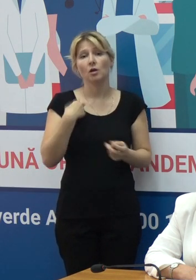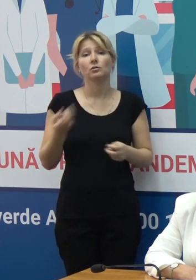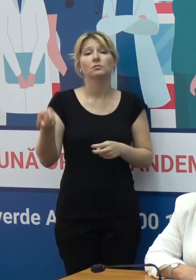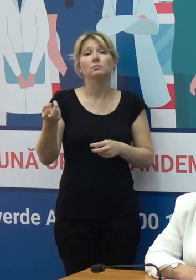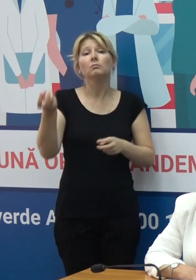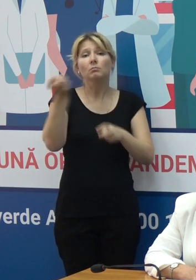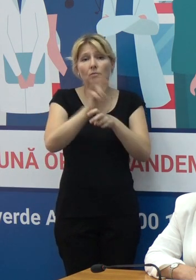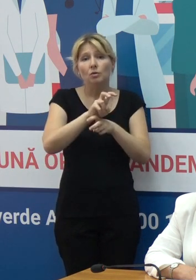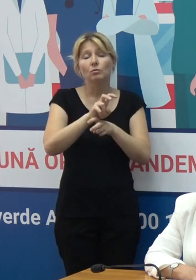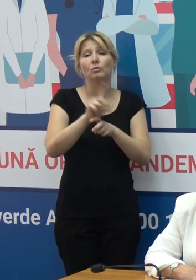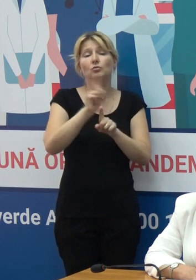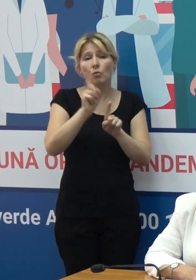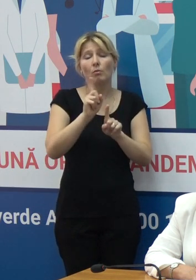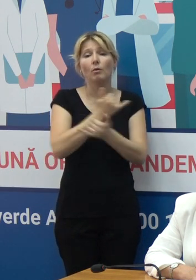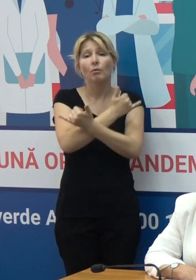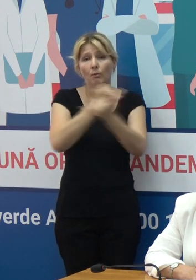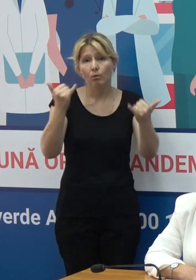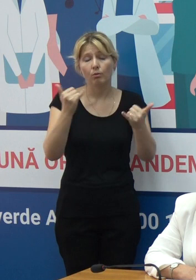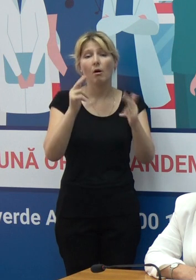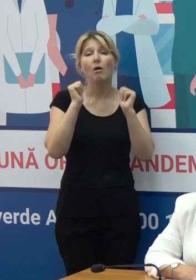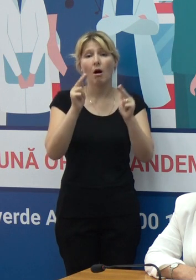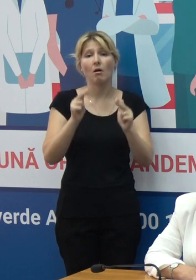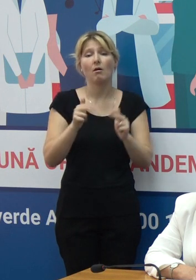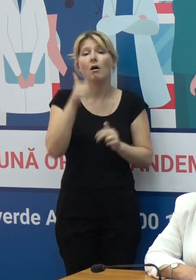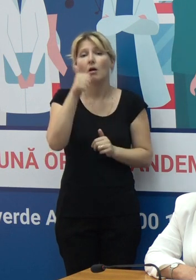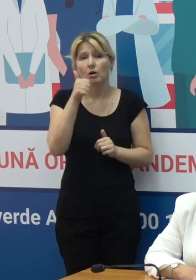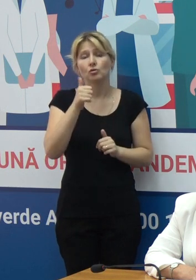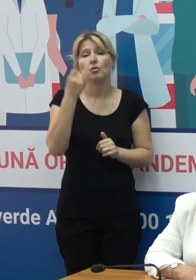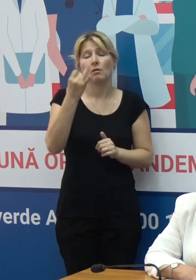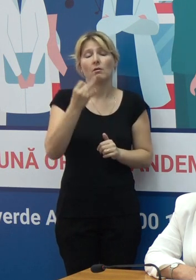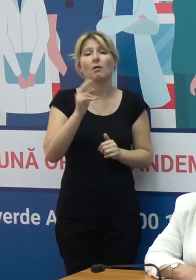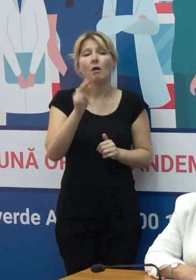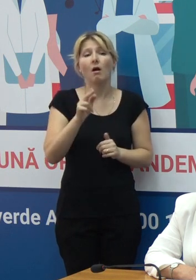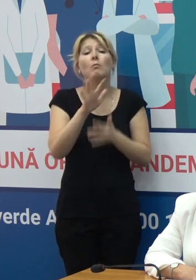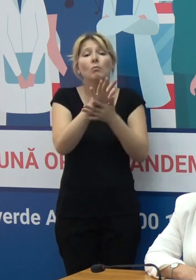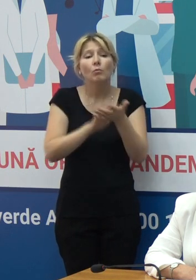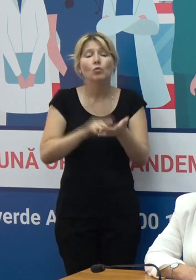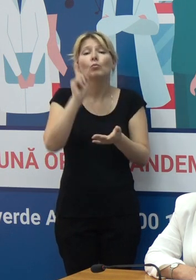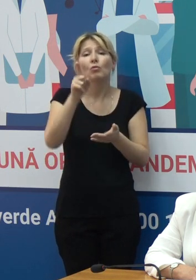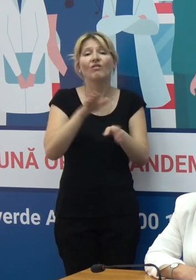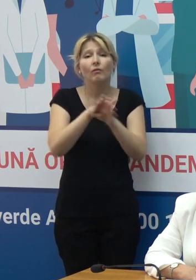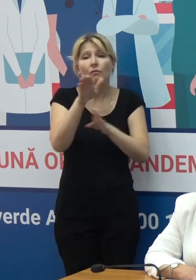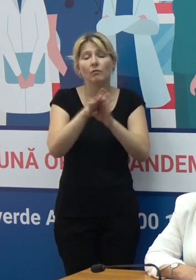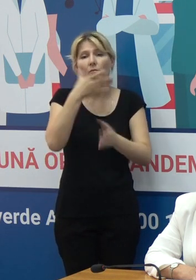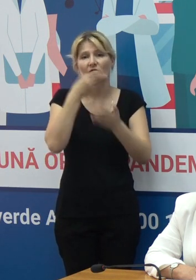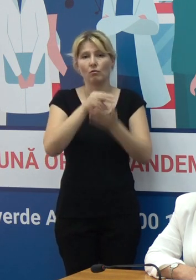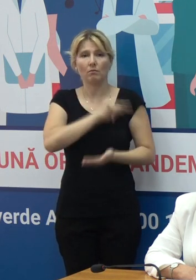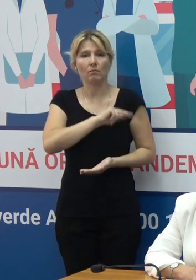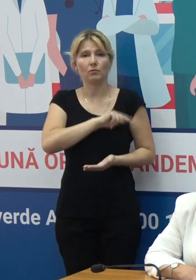datele referitor la cât de bine ne reușește și ce urmează să realizăm în continuare.